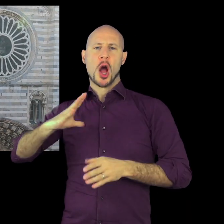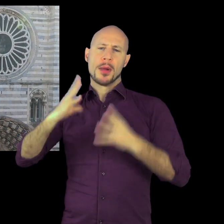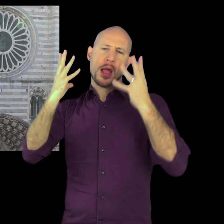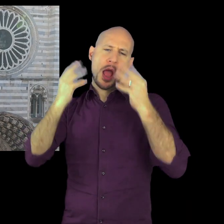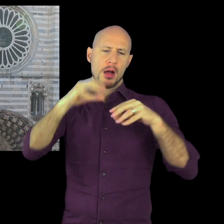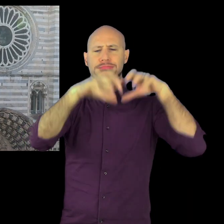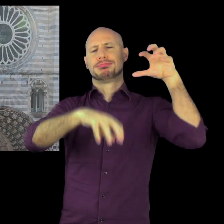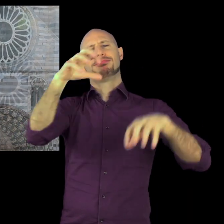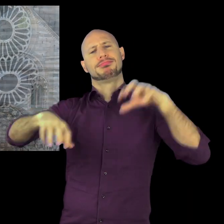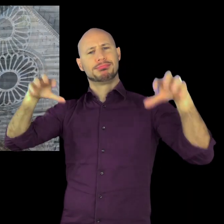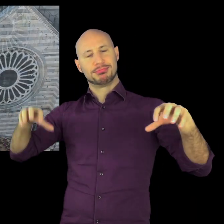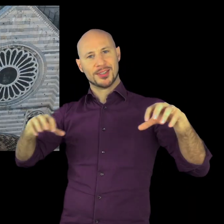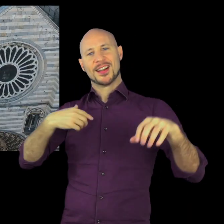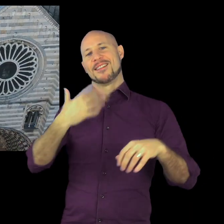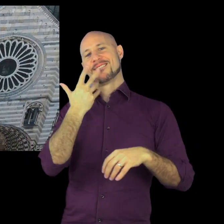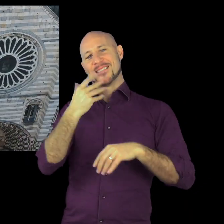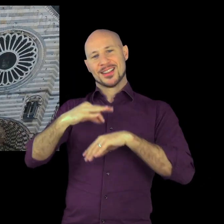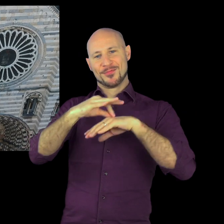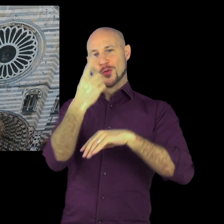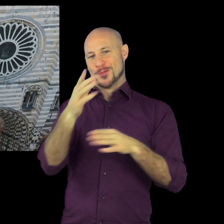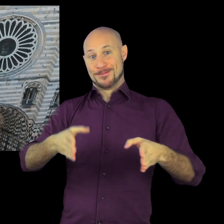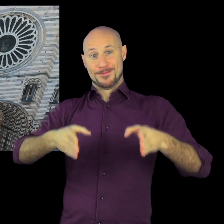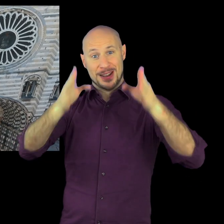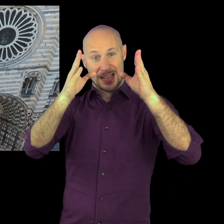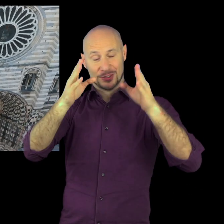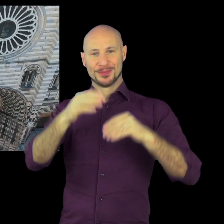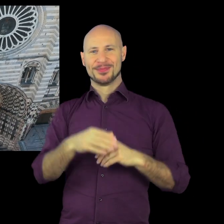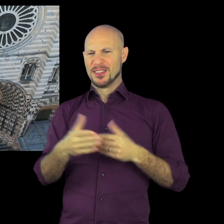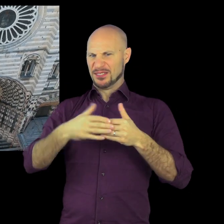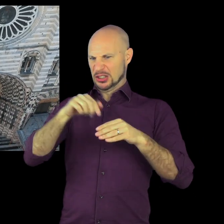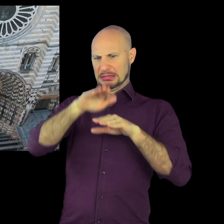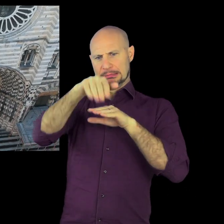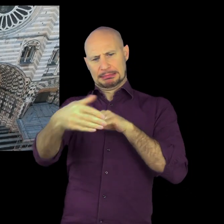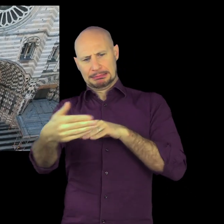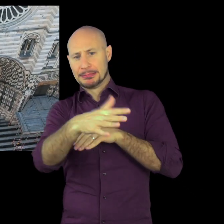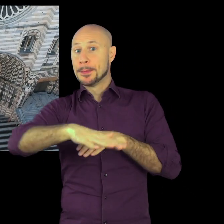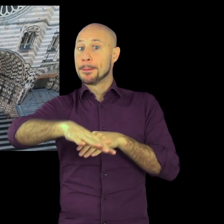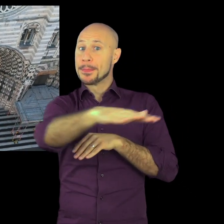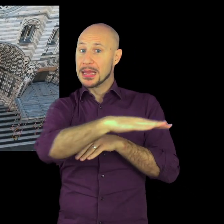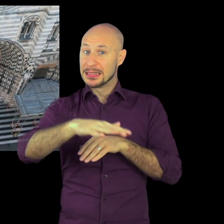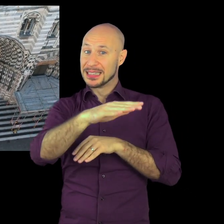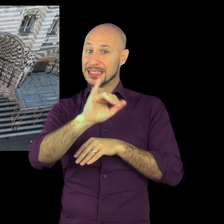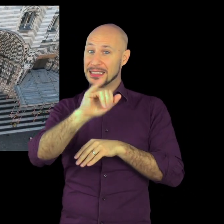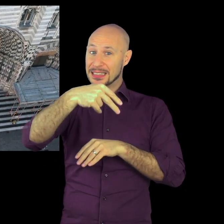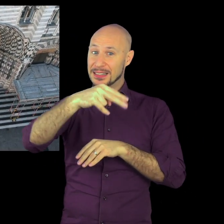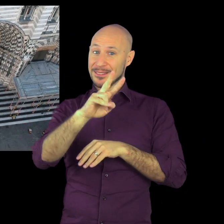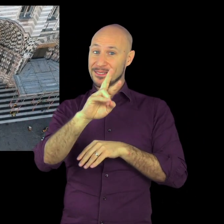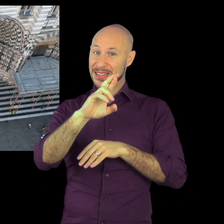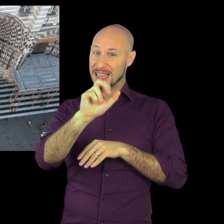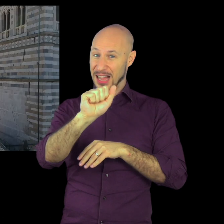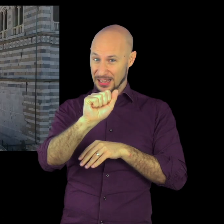della seconda metà del Cinquecento a Genova, situato in una piazza comunemente nota a tutti come Piazza Invrea.